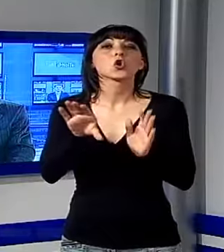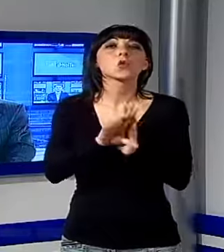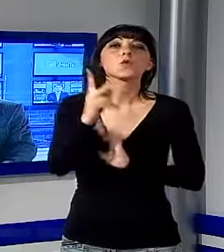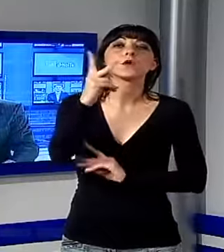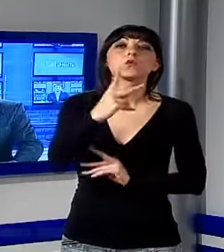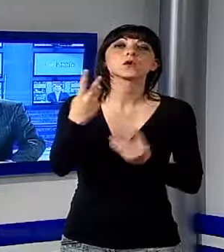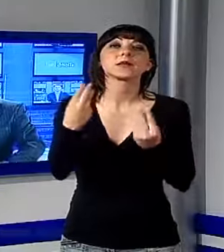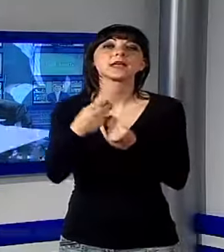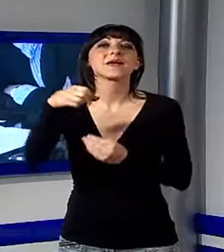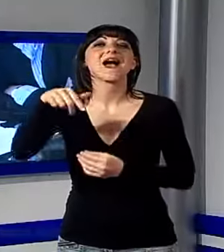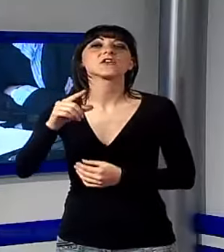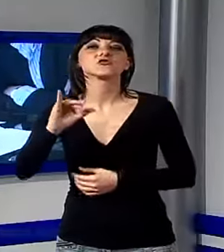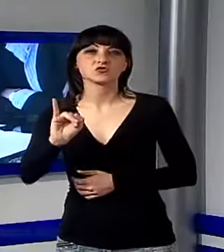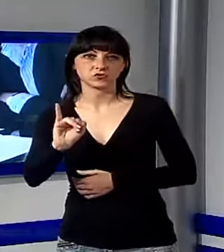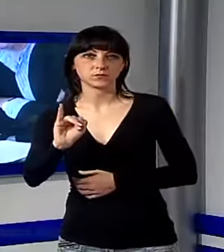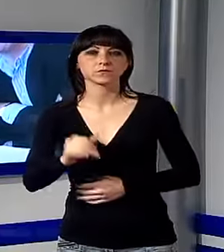i termini.